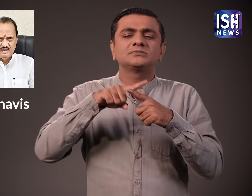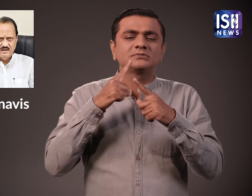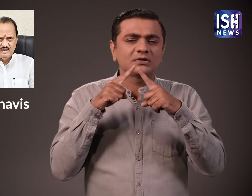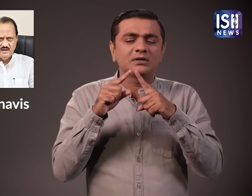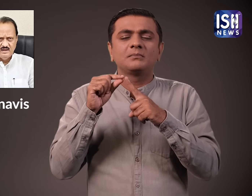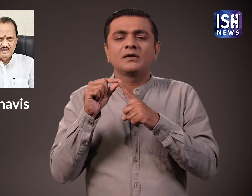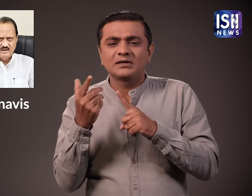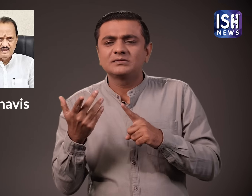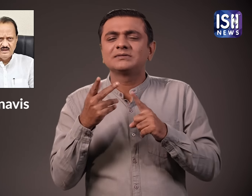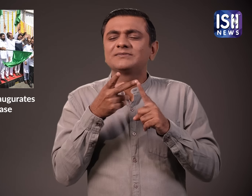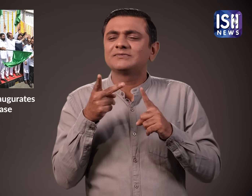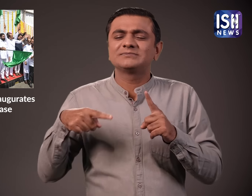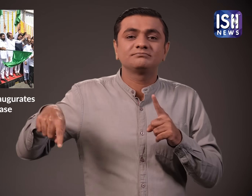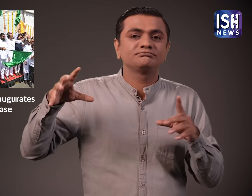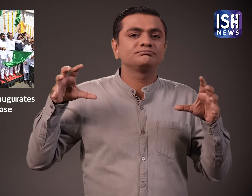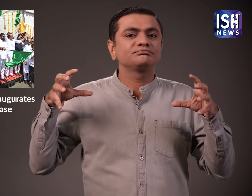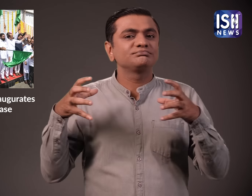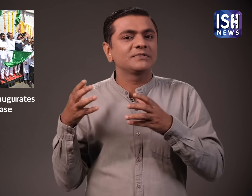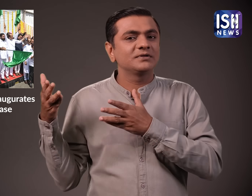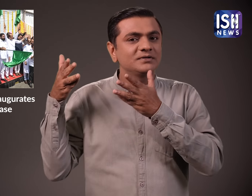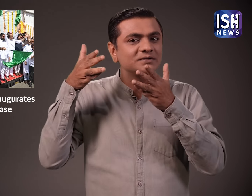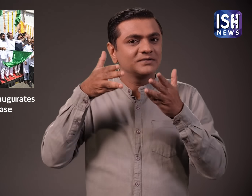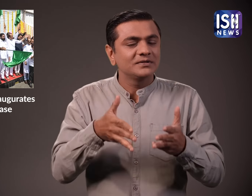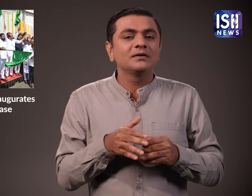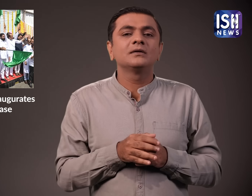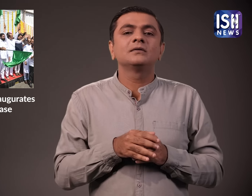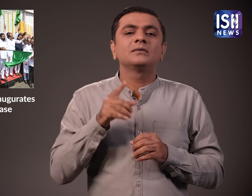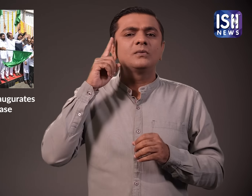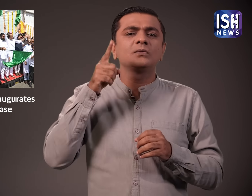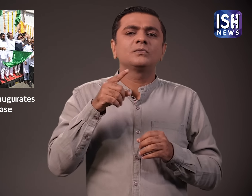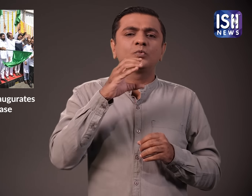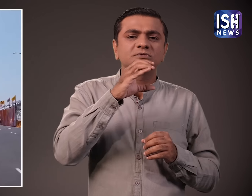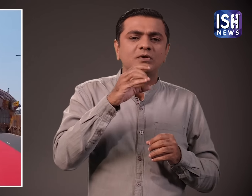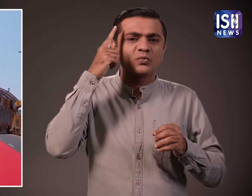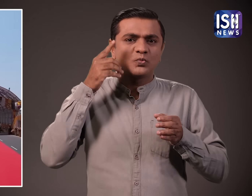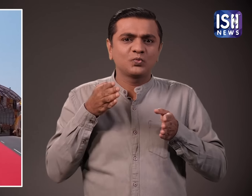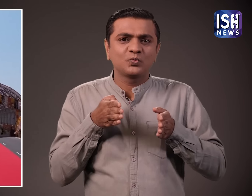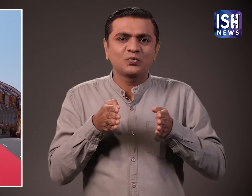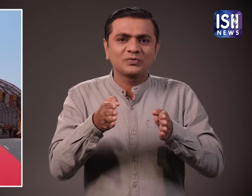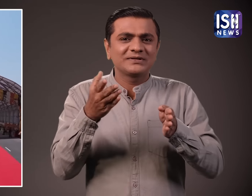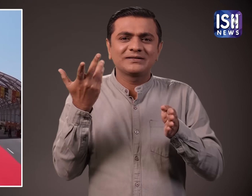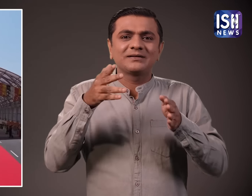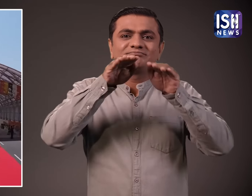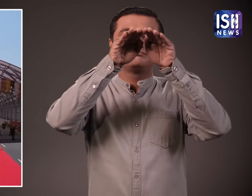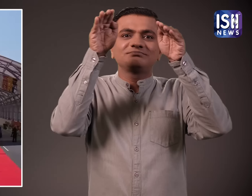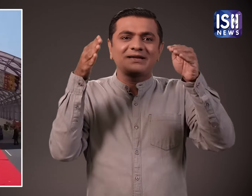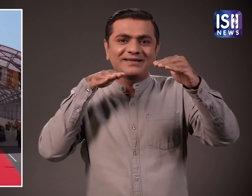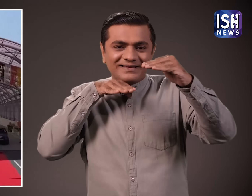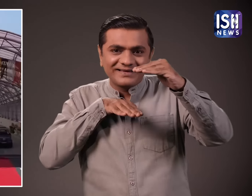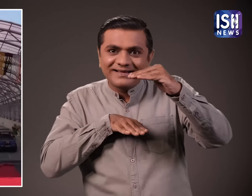ने किया उद्गाटन के अवसर पर अन्य गन्मानिय विक्ति भी उपस्ति थे जिस तट्य सडक का उद्गाटन किया गया